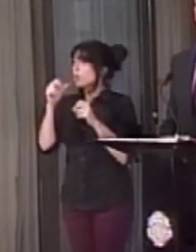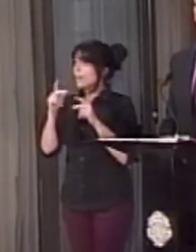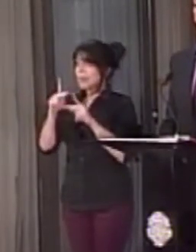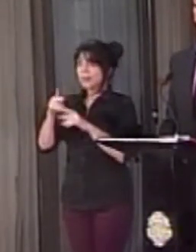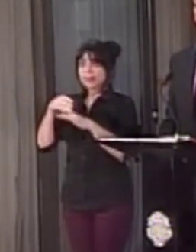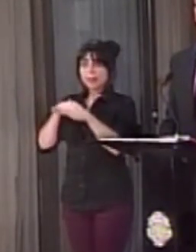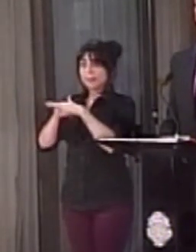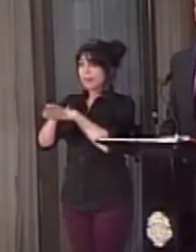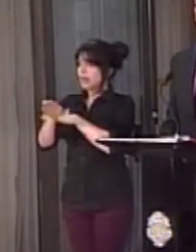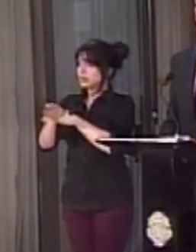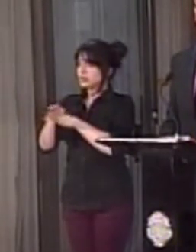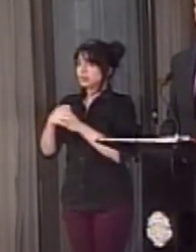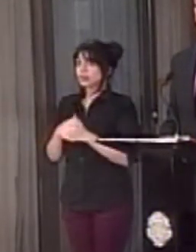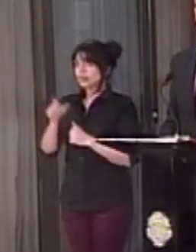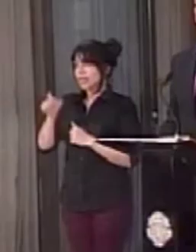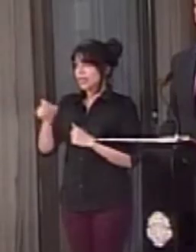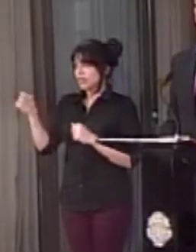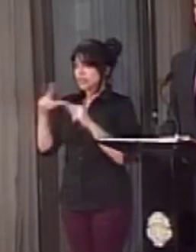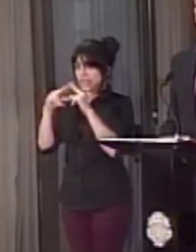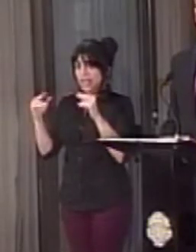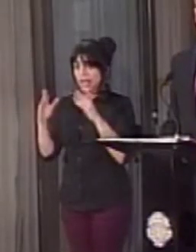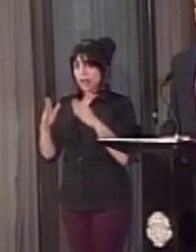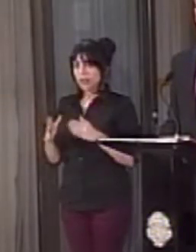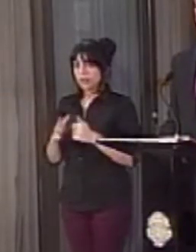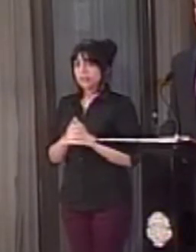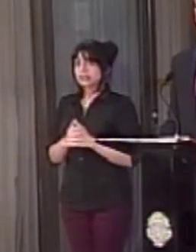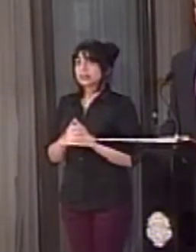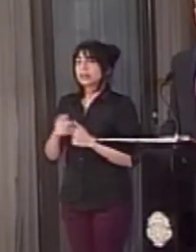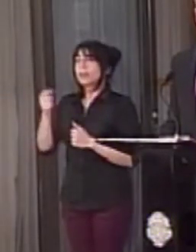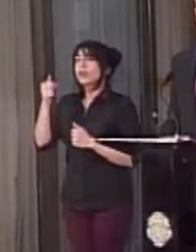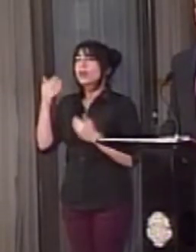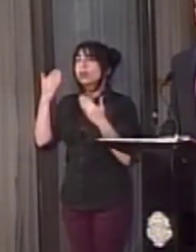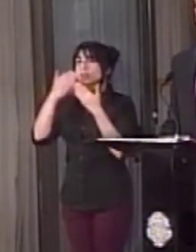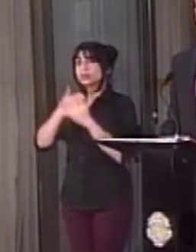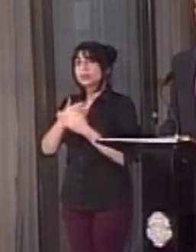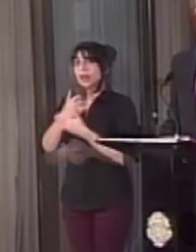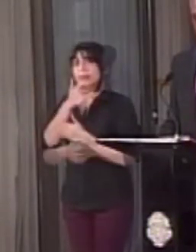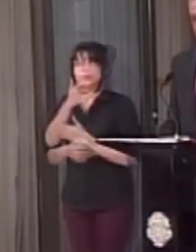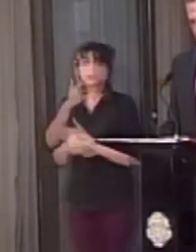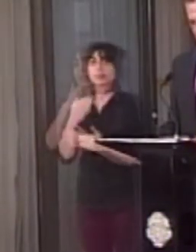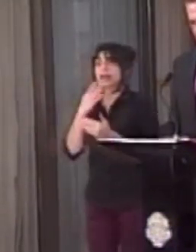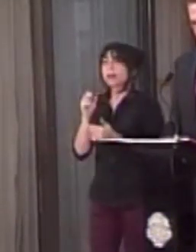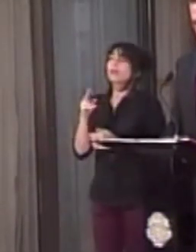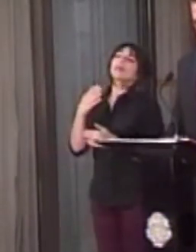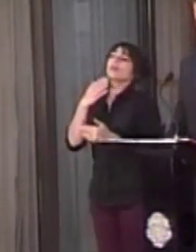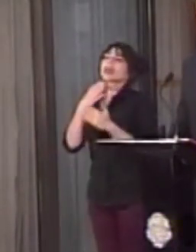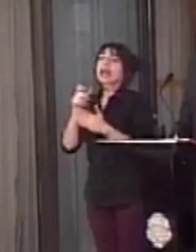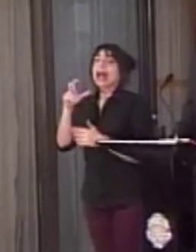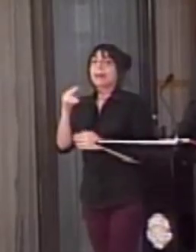con